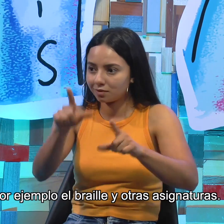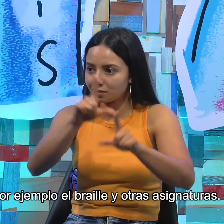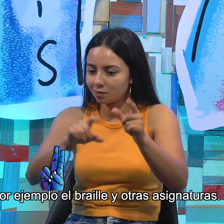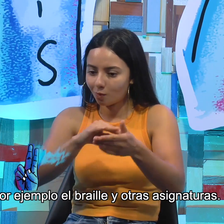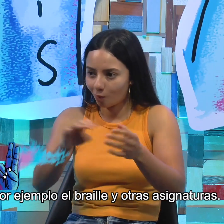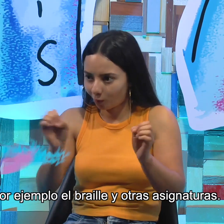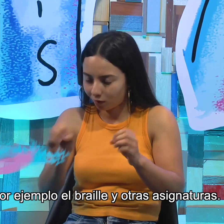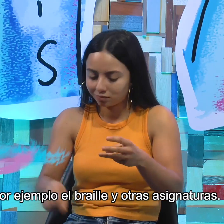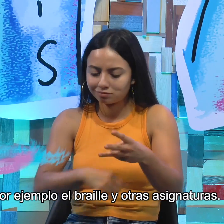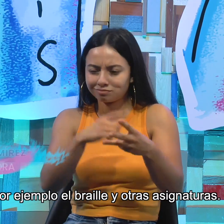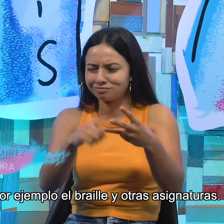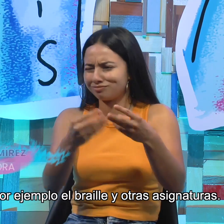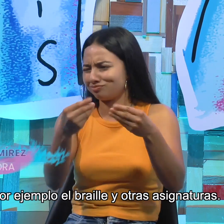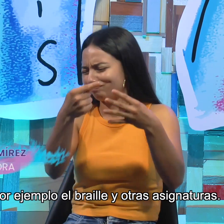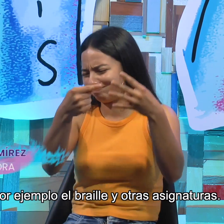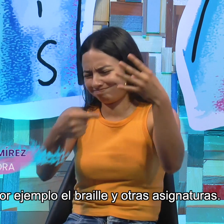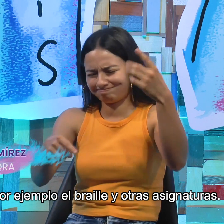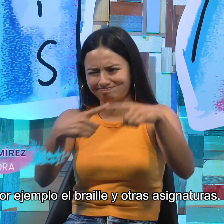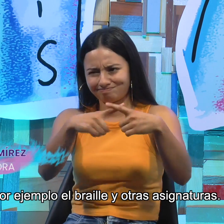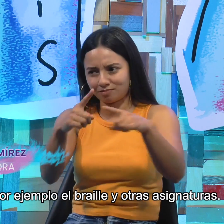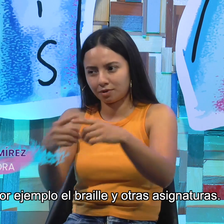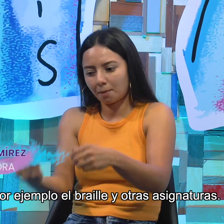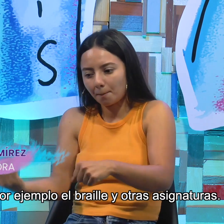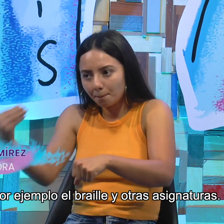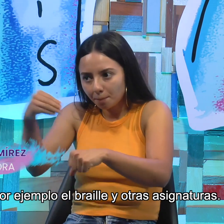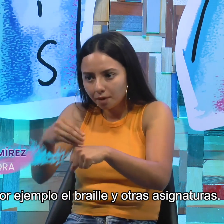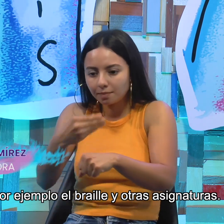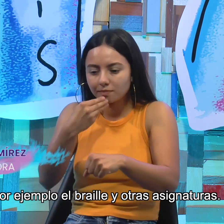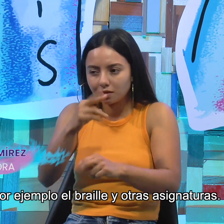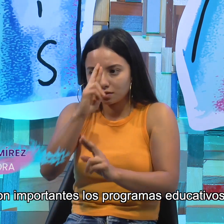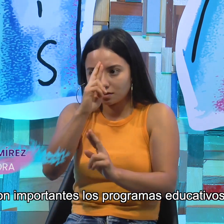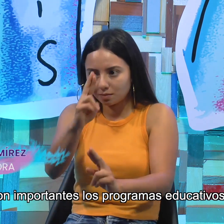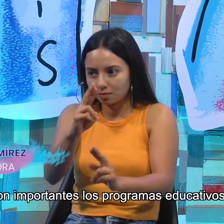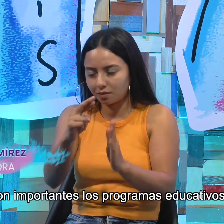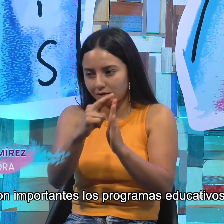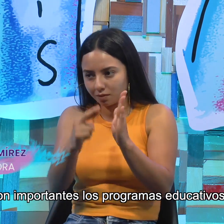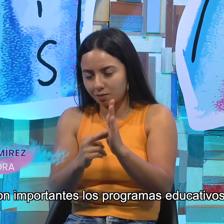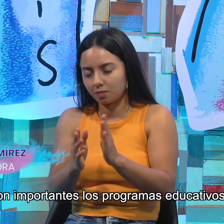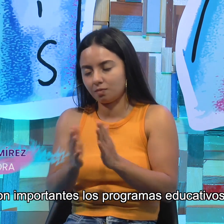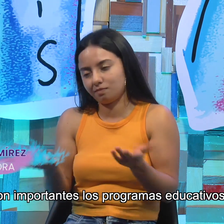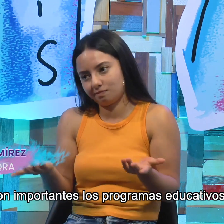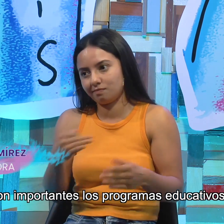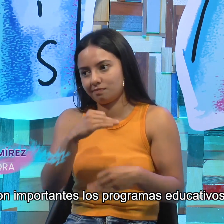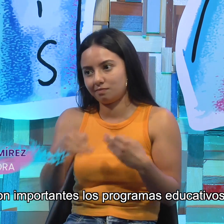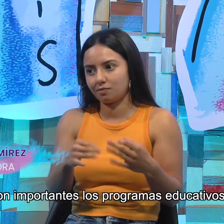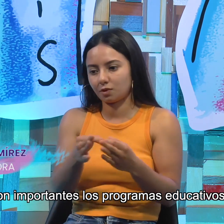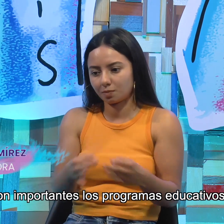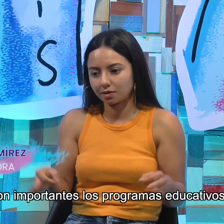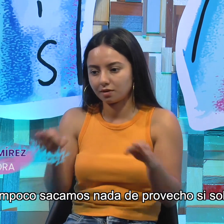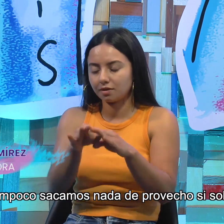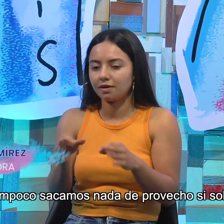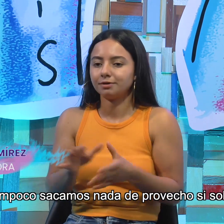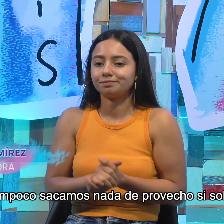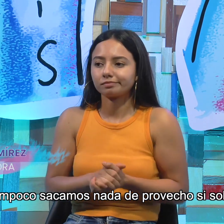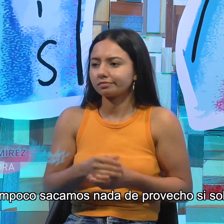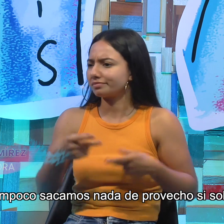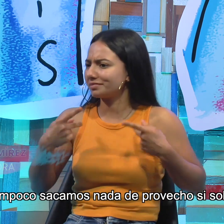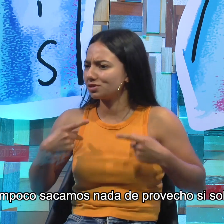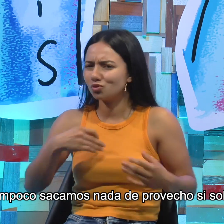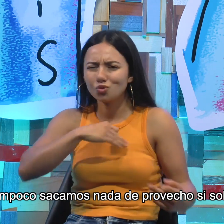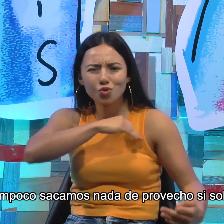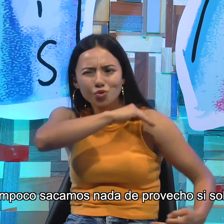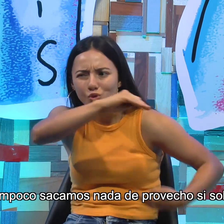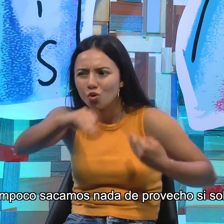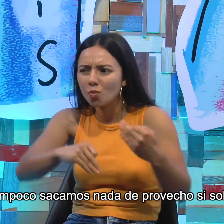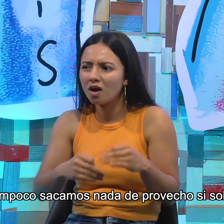Por ejemplo, el braille y otras asignaturas. Son importantes los programas educativos porque